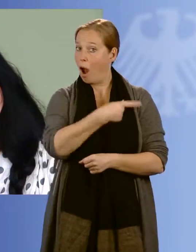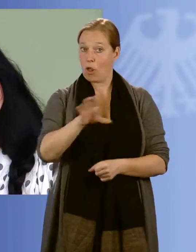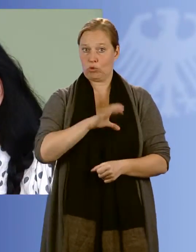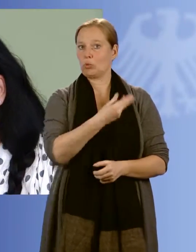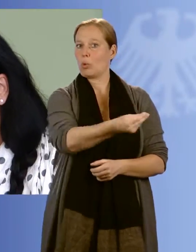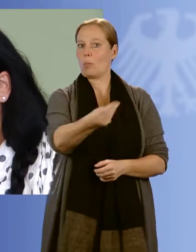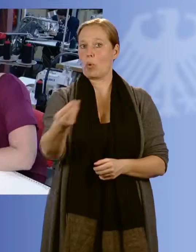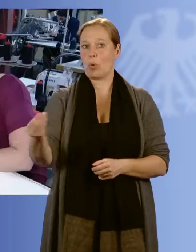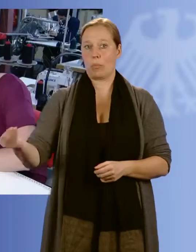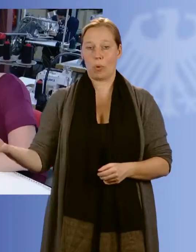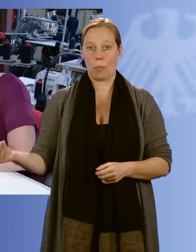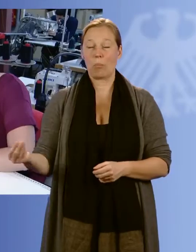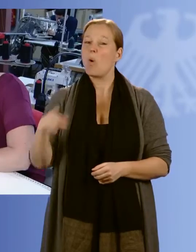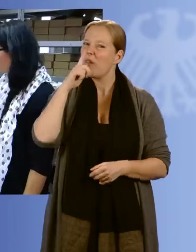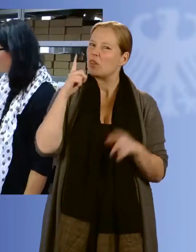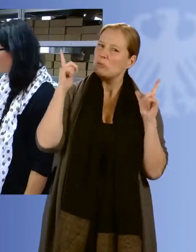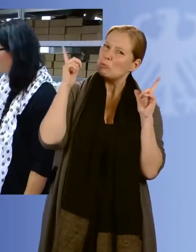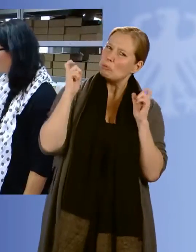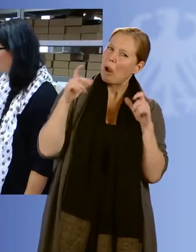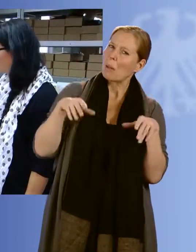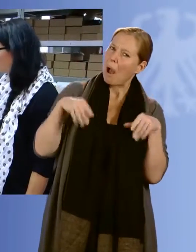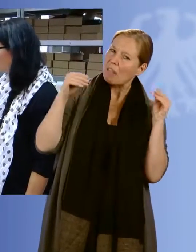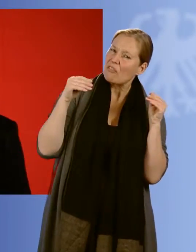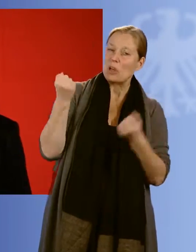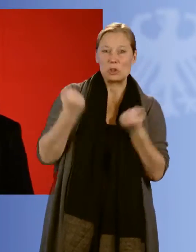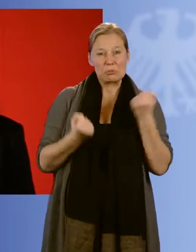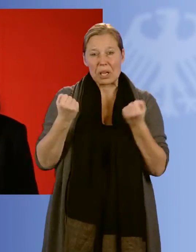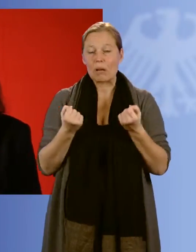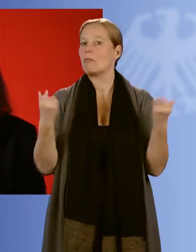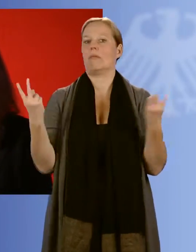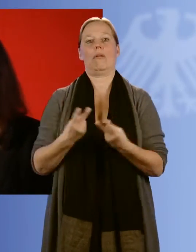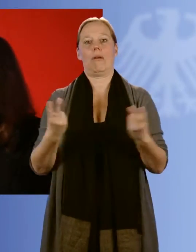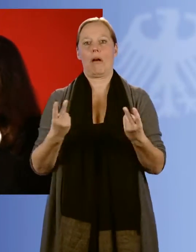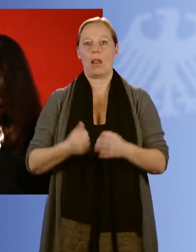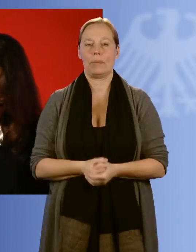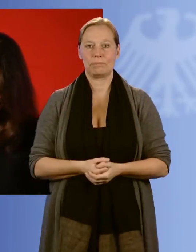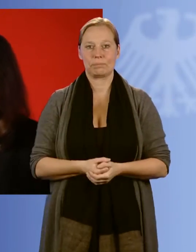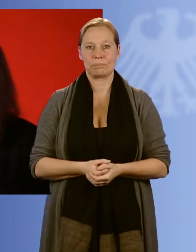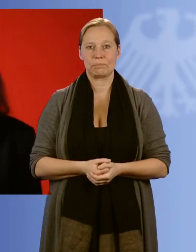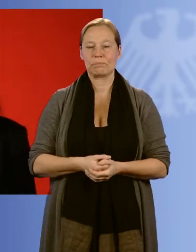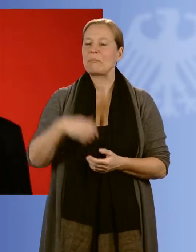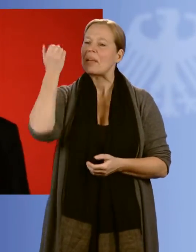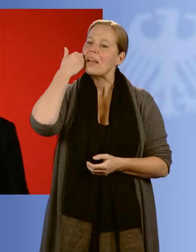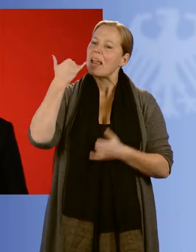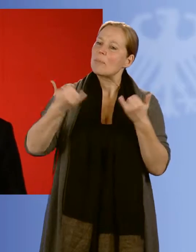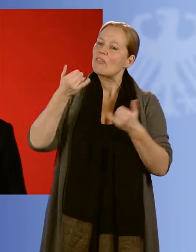Chance, auch wenn der Start noch so schwierig ist. Sie, sehr geehrte Frau Trinkwalder, Sie haben sich